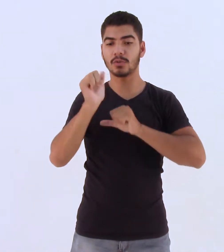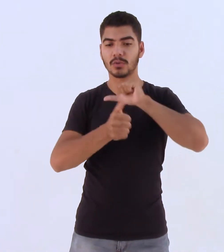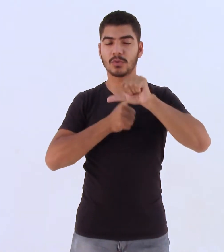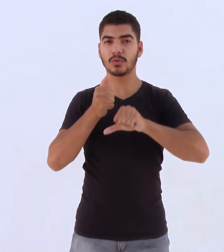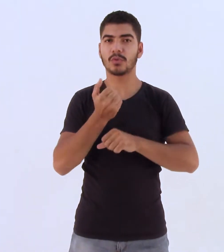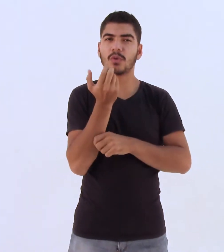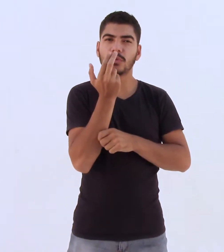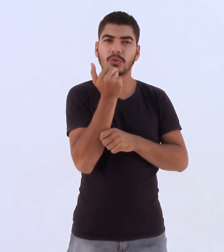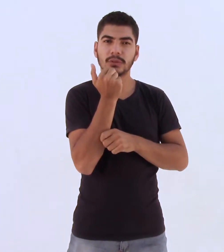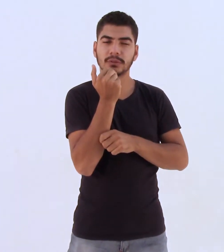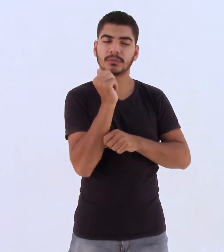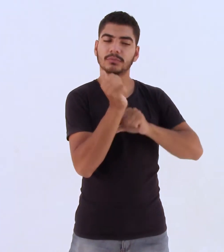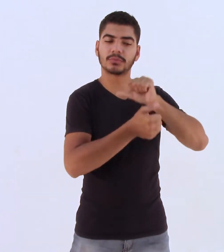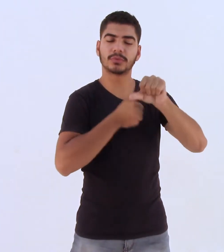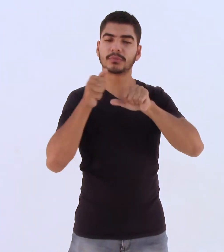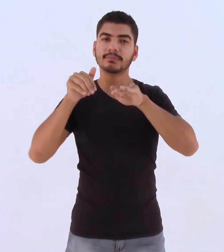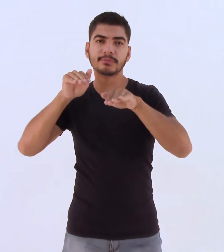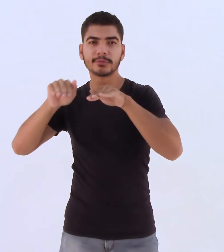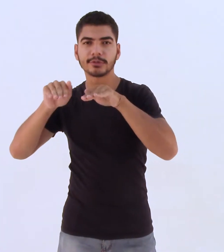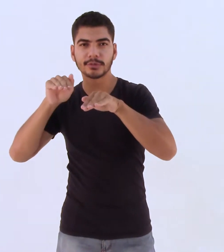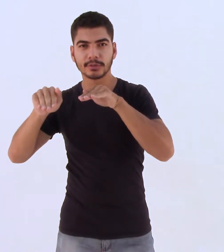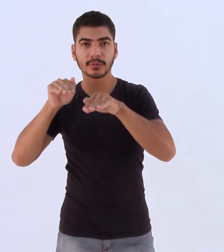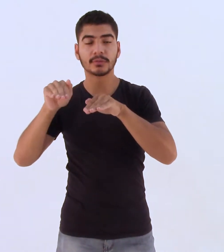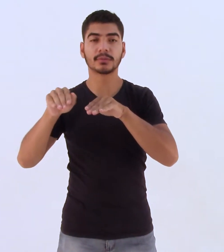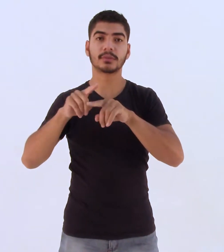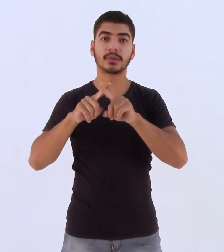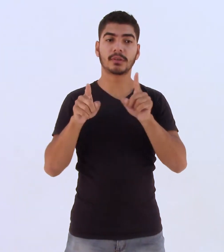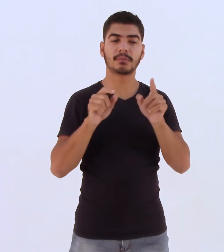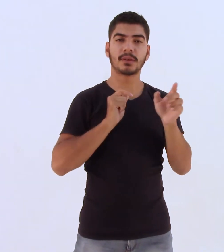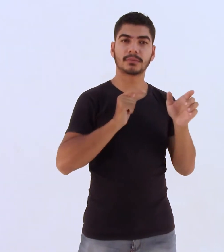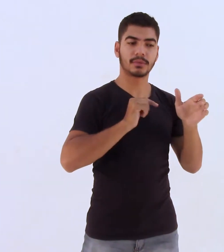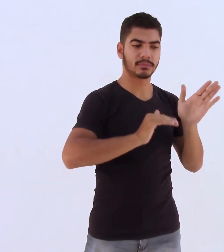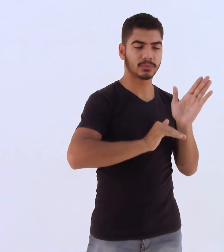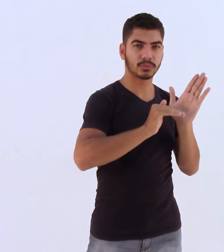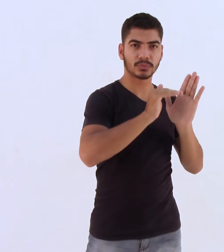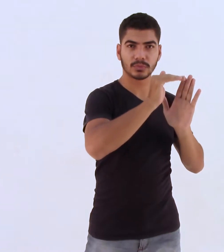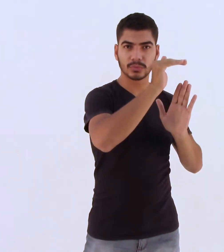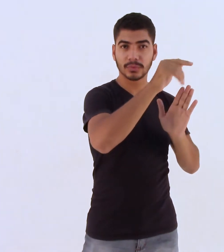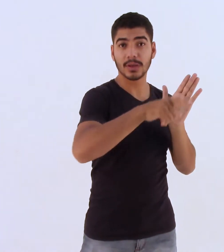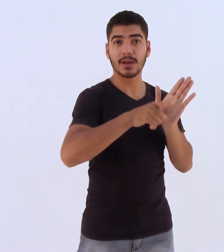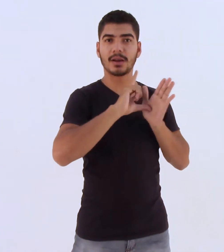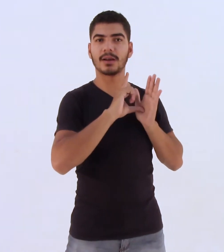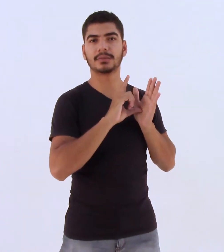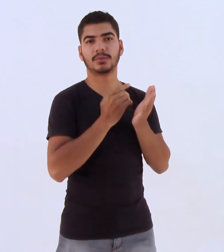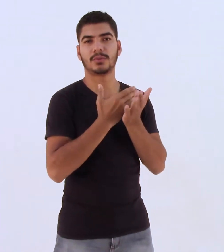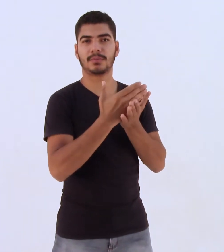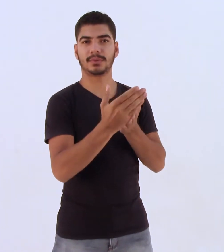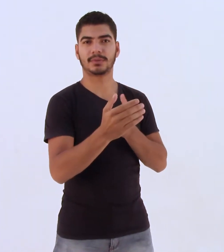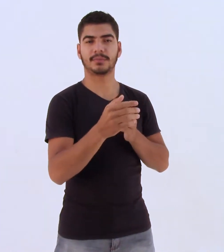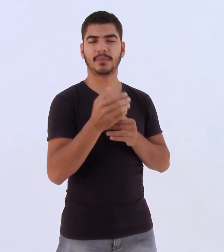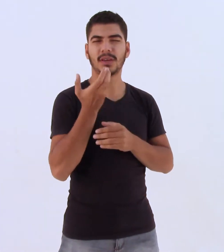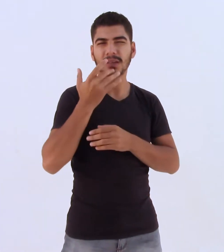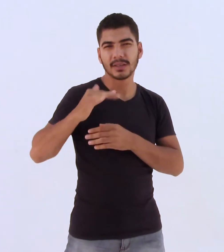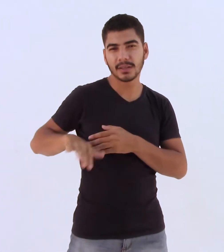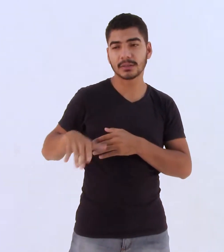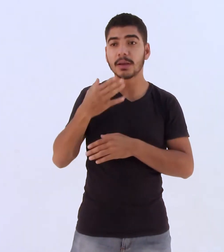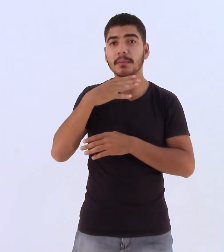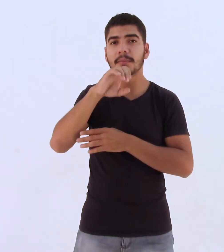ser DJ. Contudo, a coleção teve início muito antes da carreira. Durante a infância, seu pai já colecionava